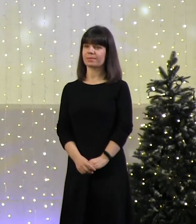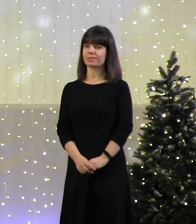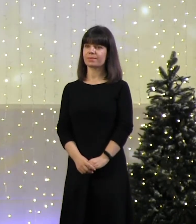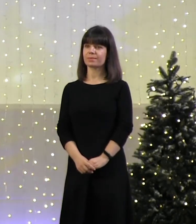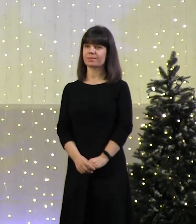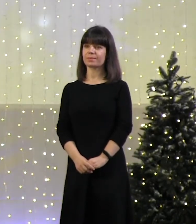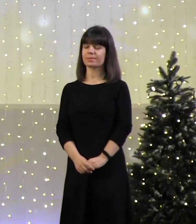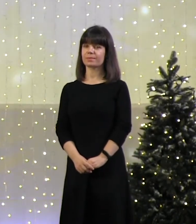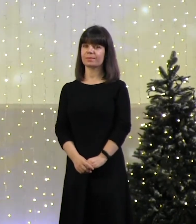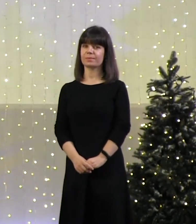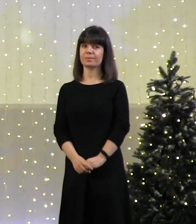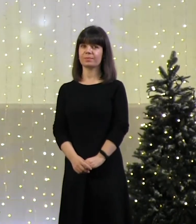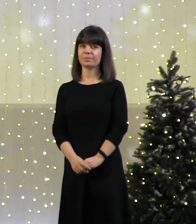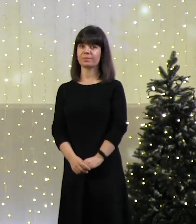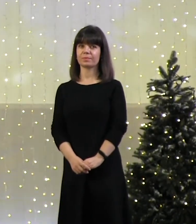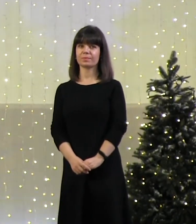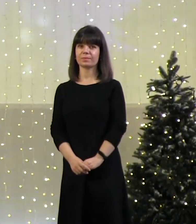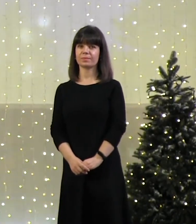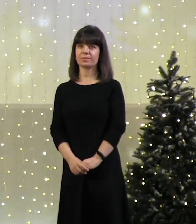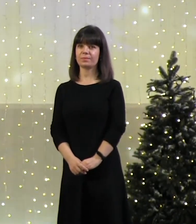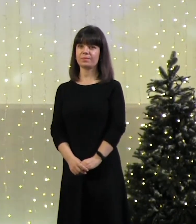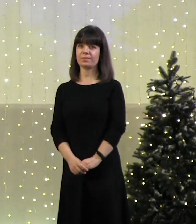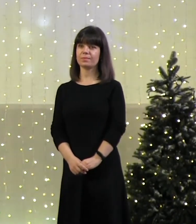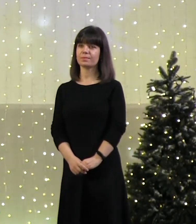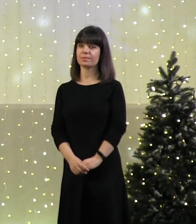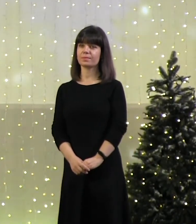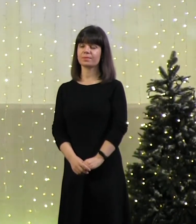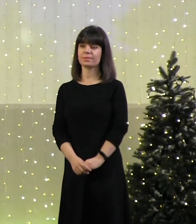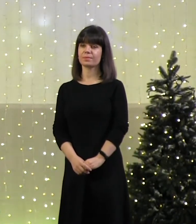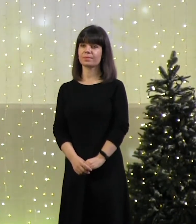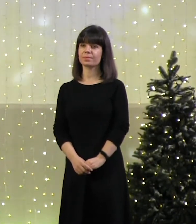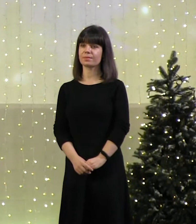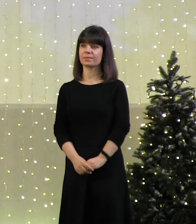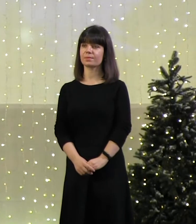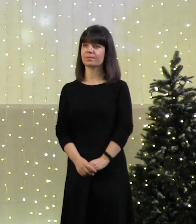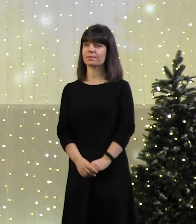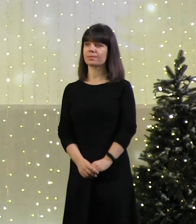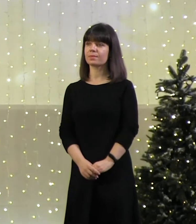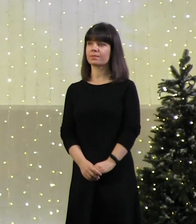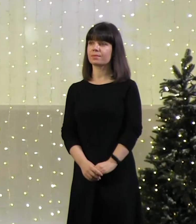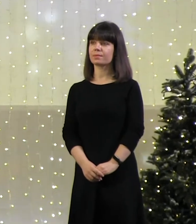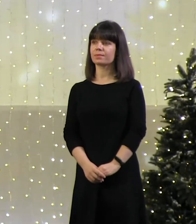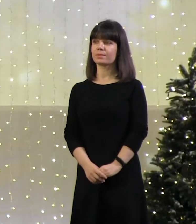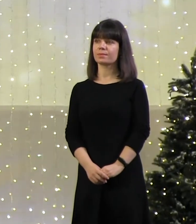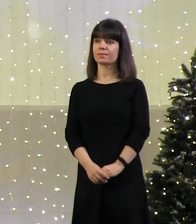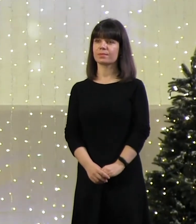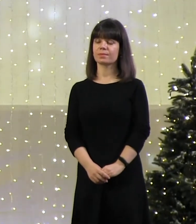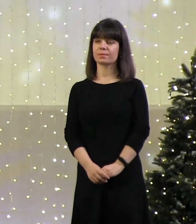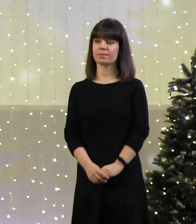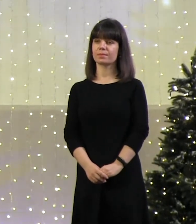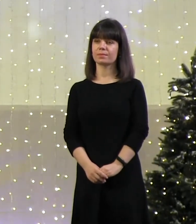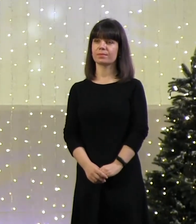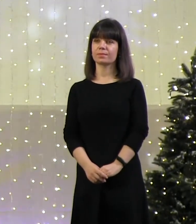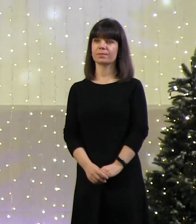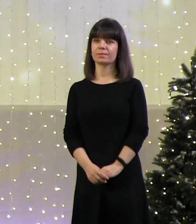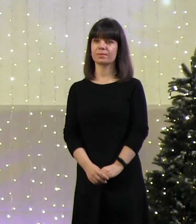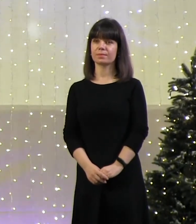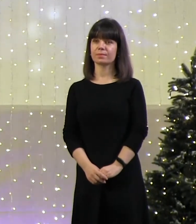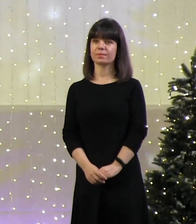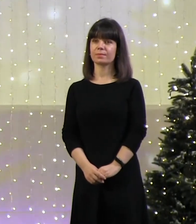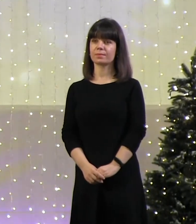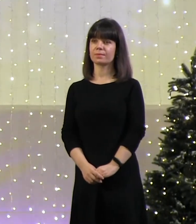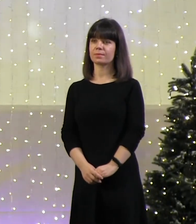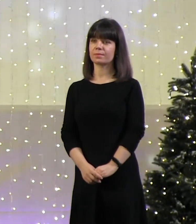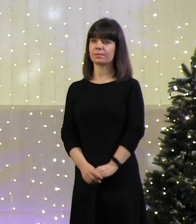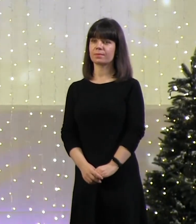о сурдопереводе для наших проповедей, о том, чтобы команда богослужения подумала. И, возможно, Ирина